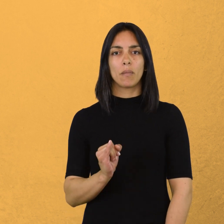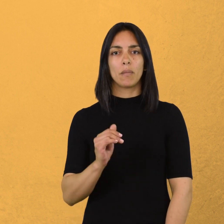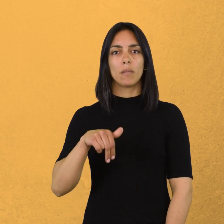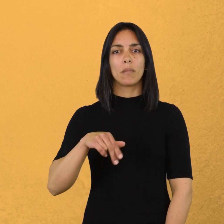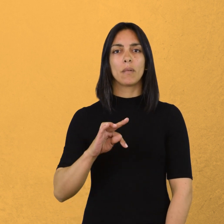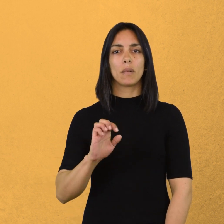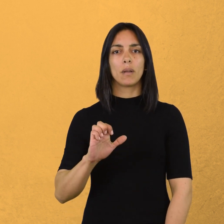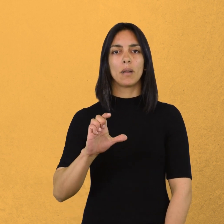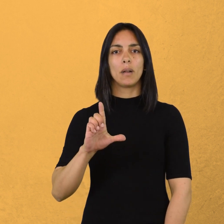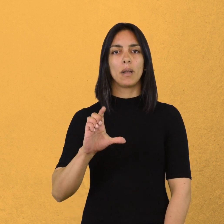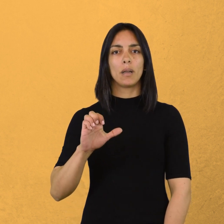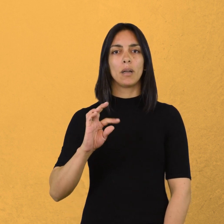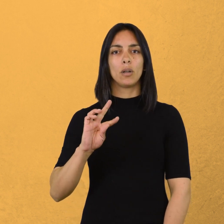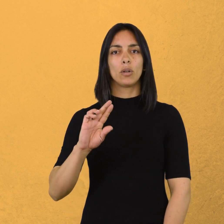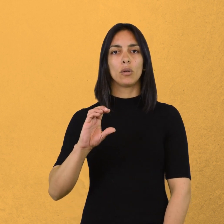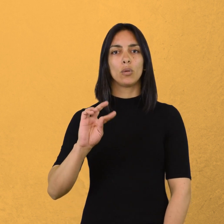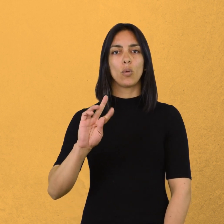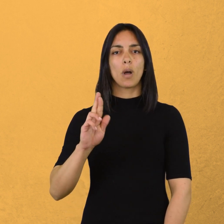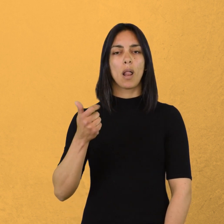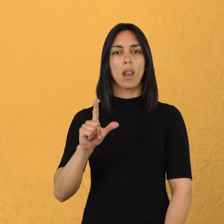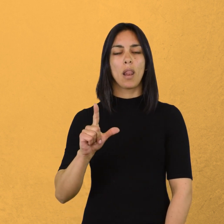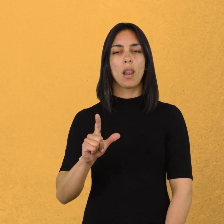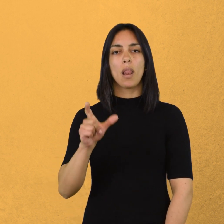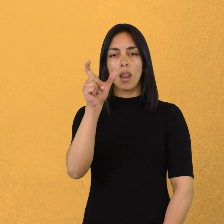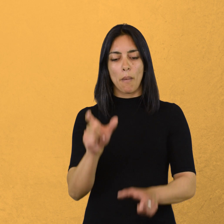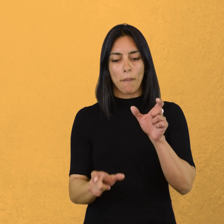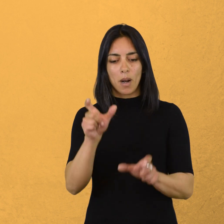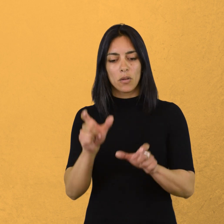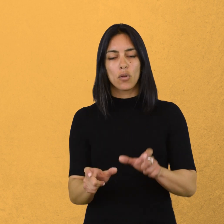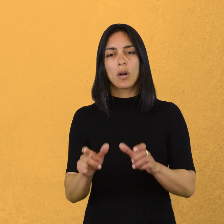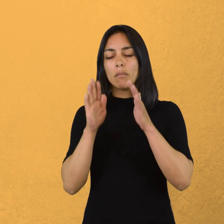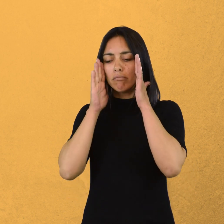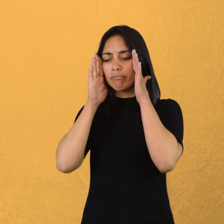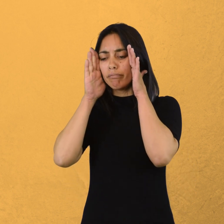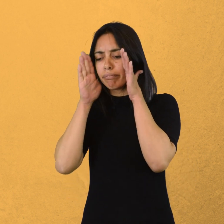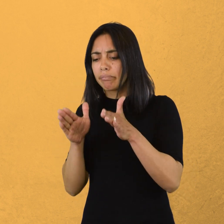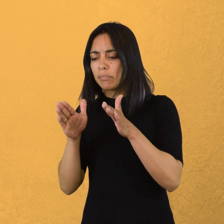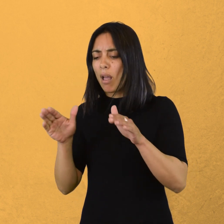Persona que se dedica a actividades en las que es importante el uso de la inteligencia.